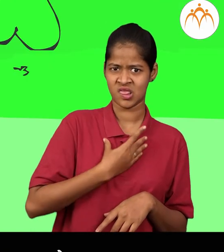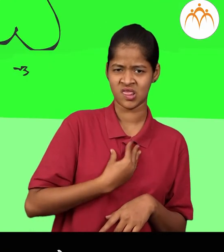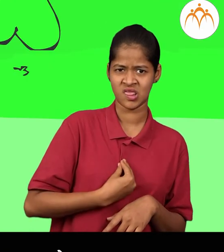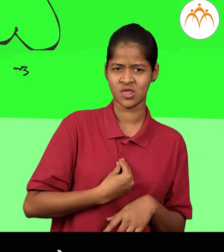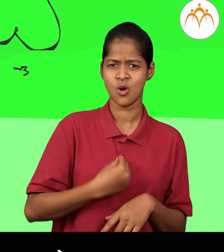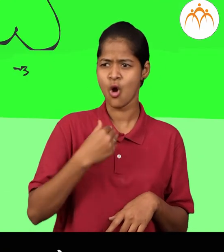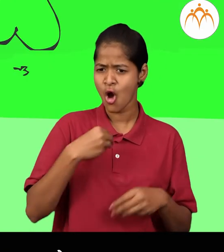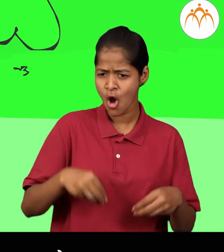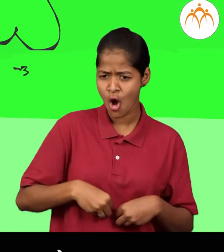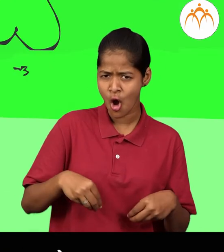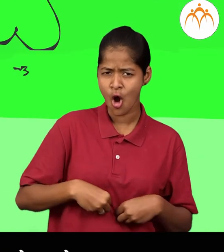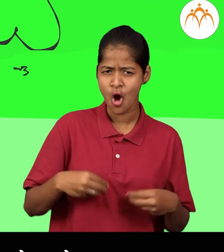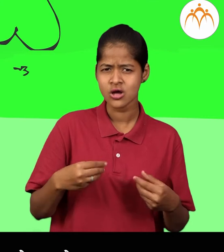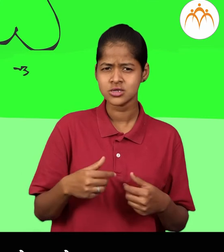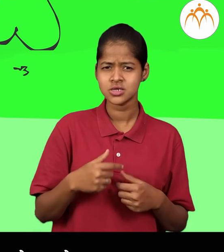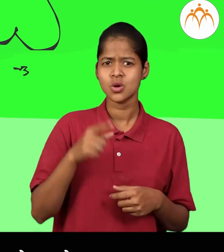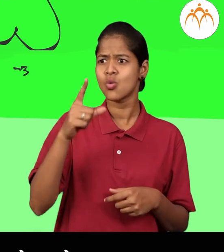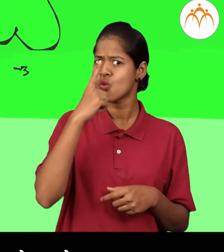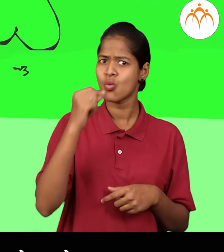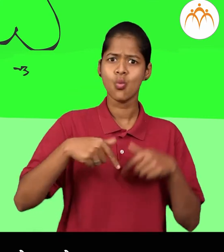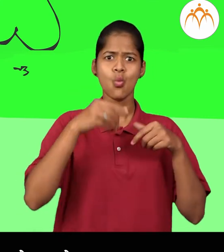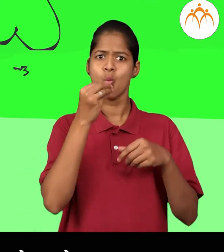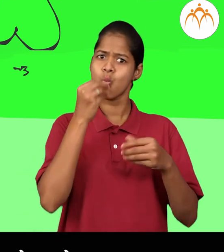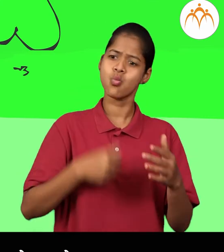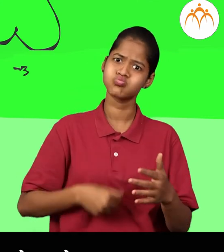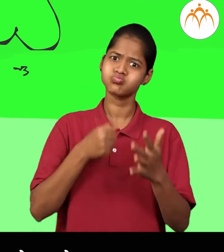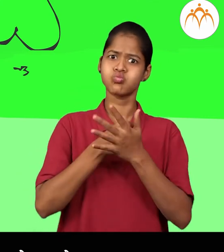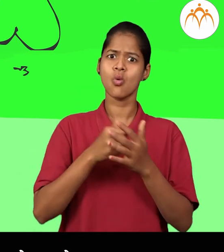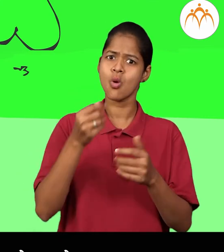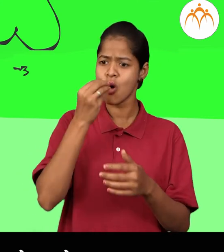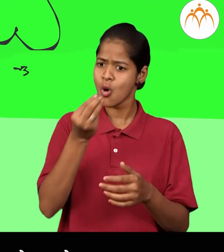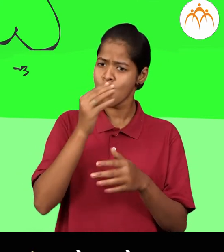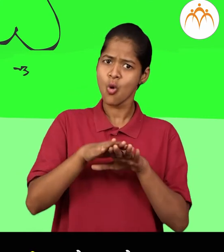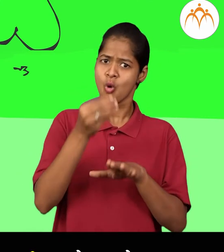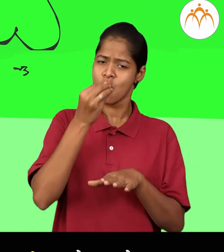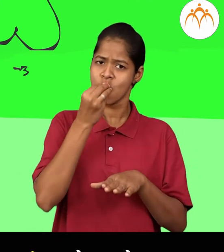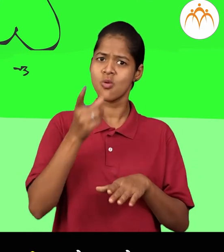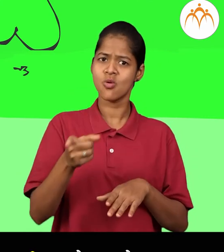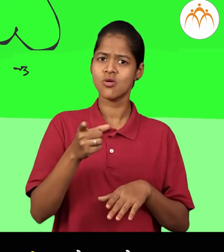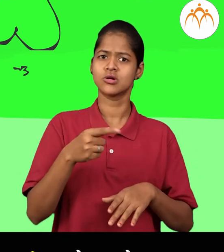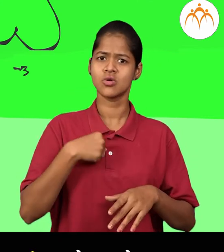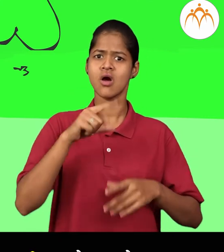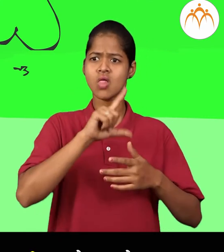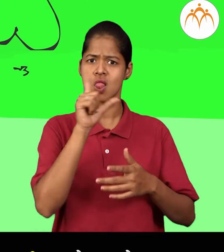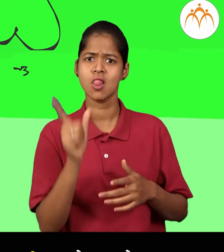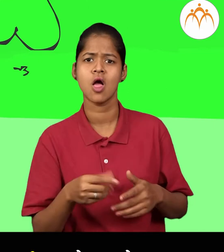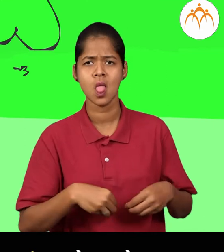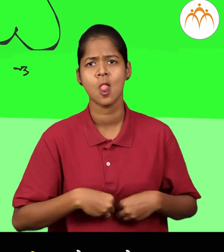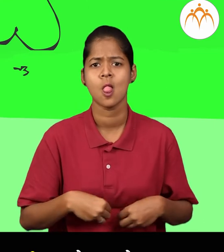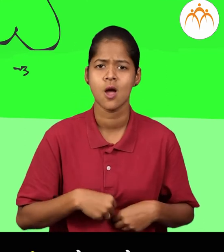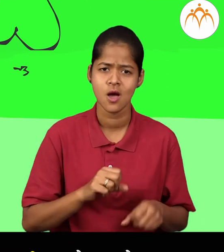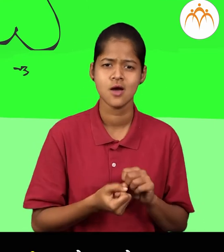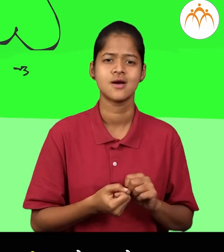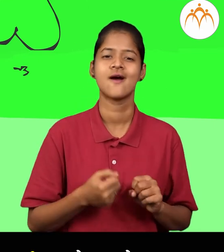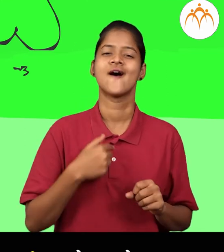फार वईट वाटाचे करकोचा पोट भरून मासे खातो आणी मला मात्र बराज